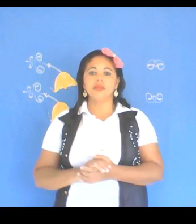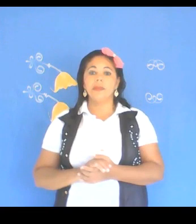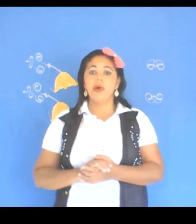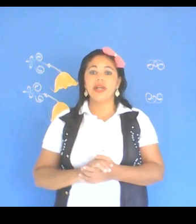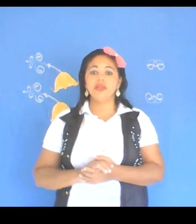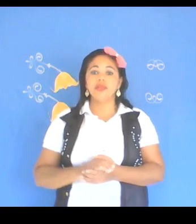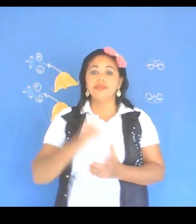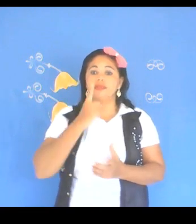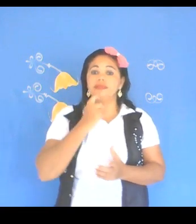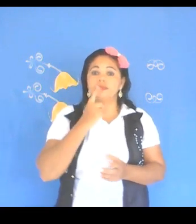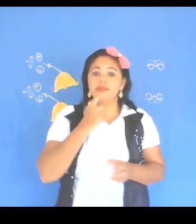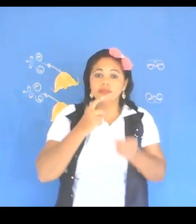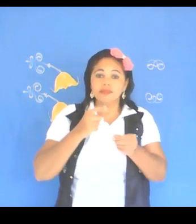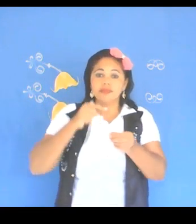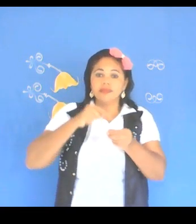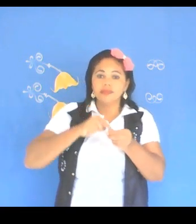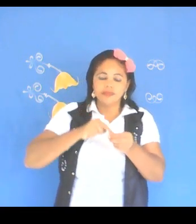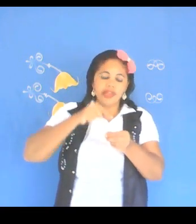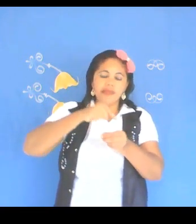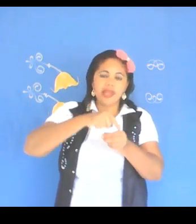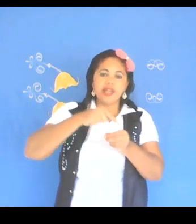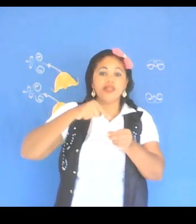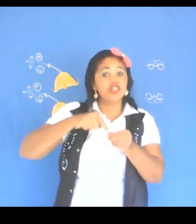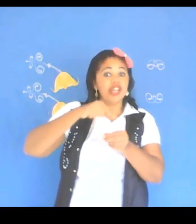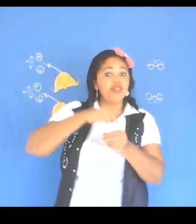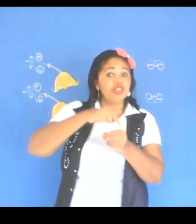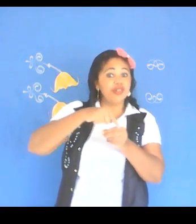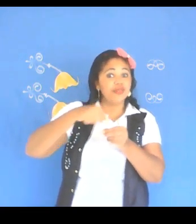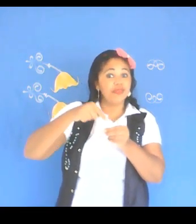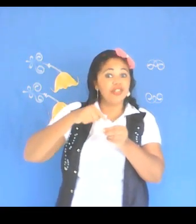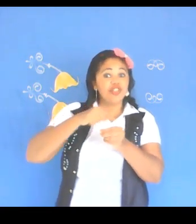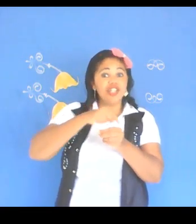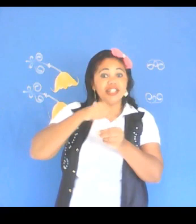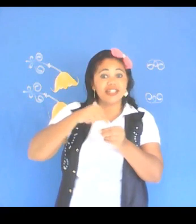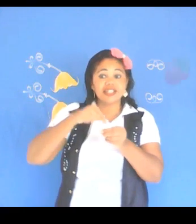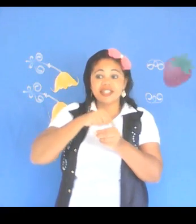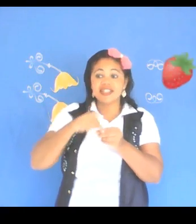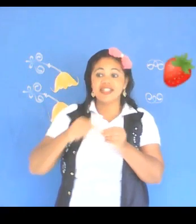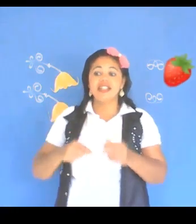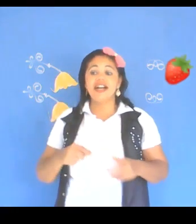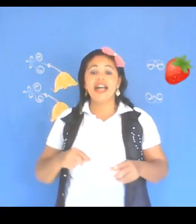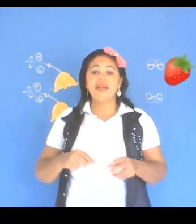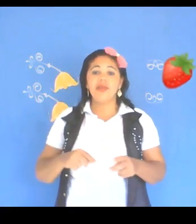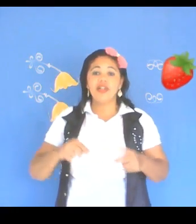Morango. Vermelho, cheio de pintinha. Carambola.